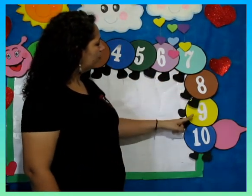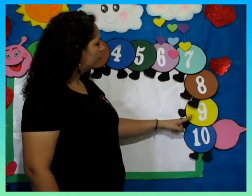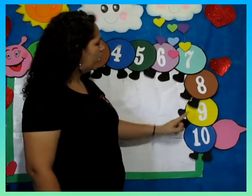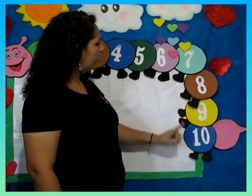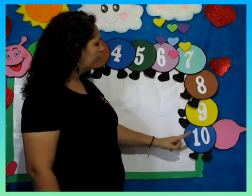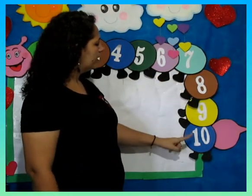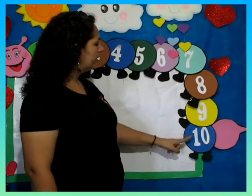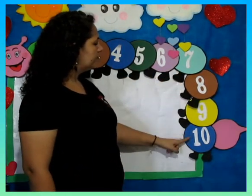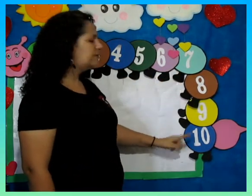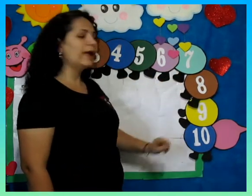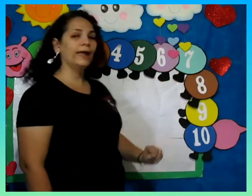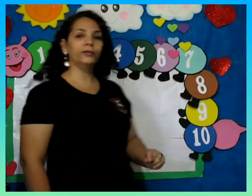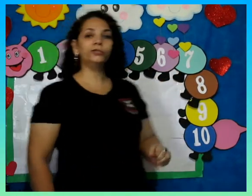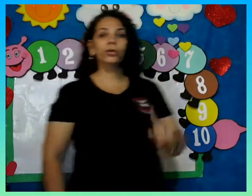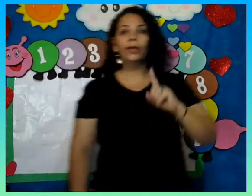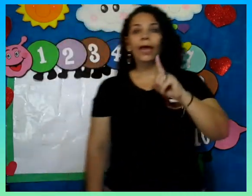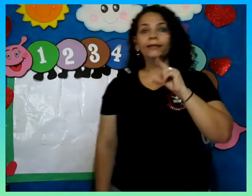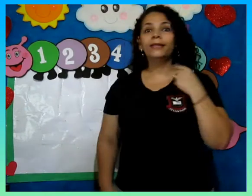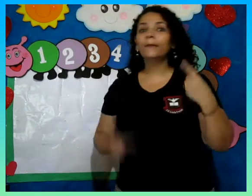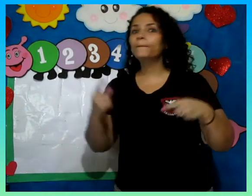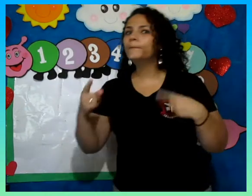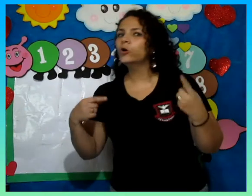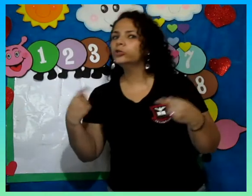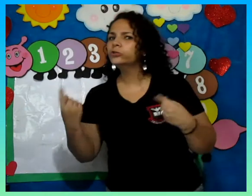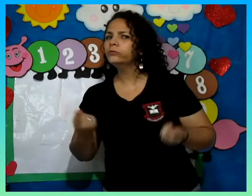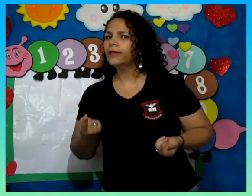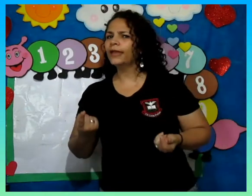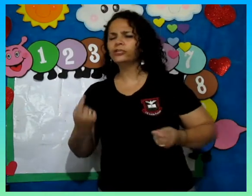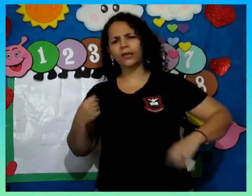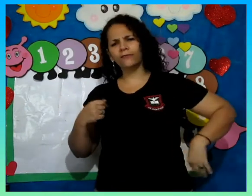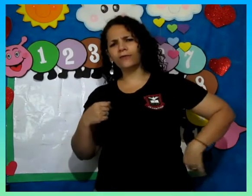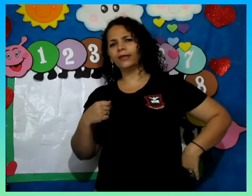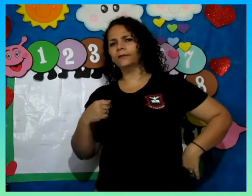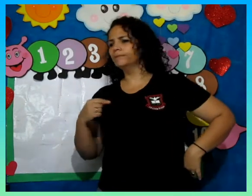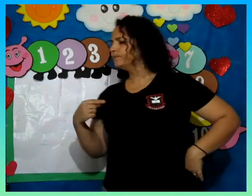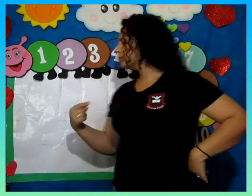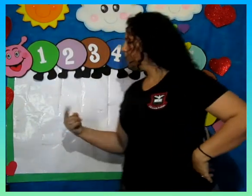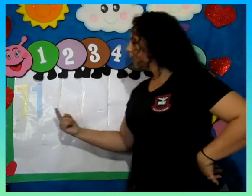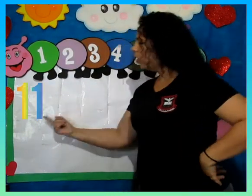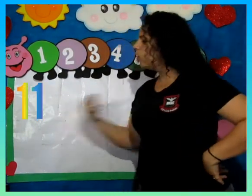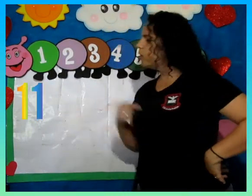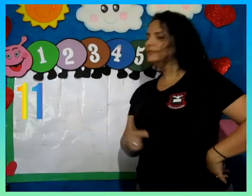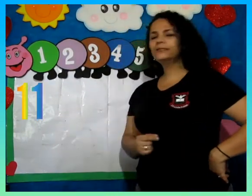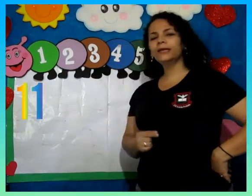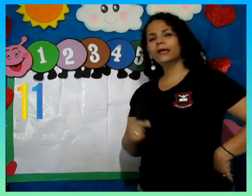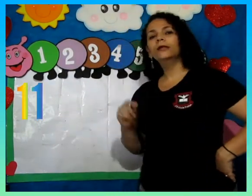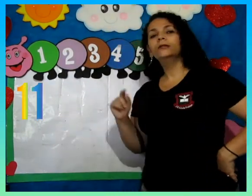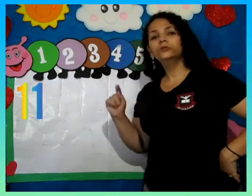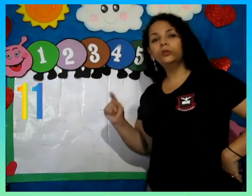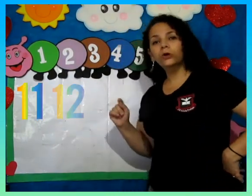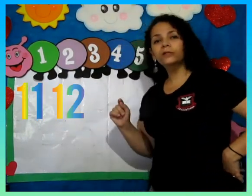9, 10. Depois do 10, quem vem? 11, 12,